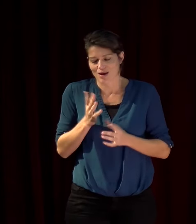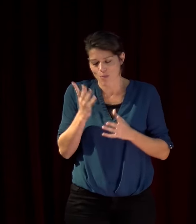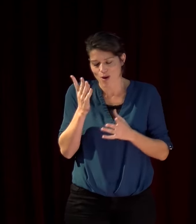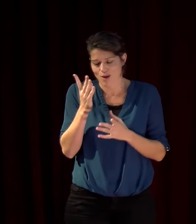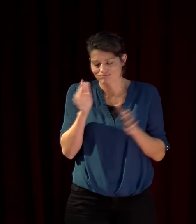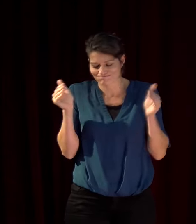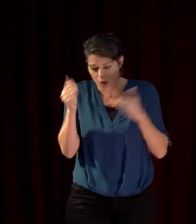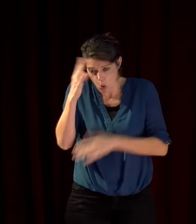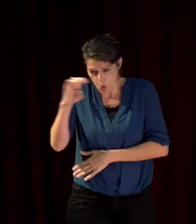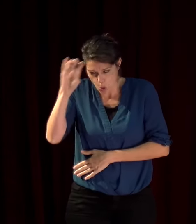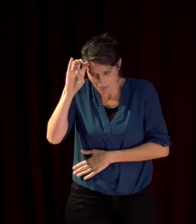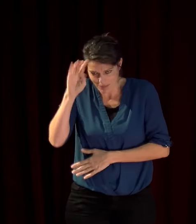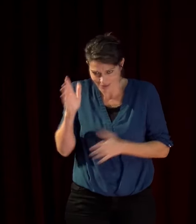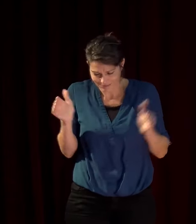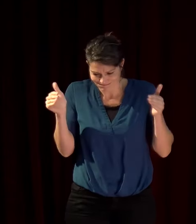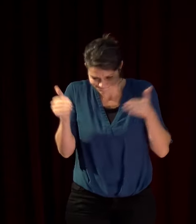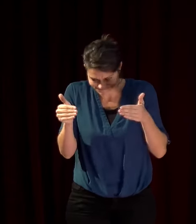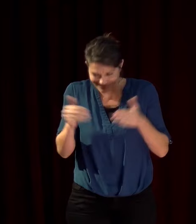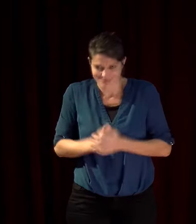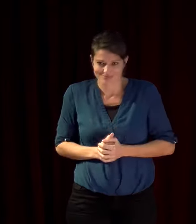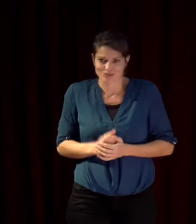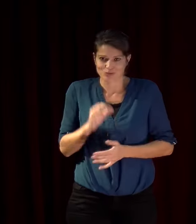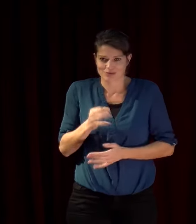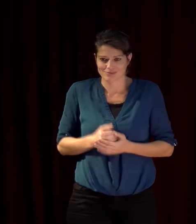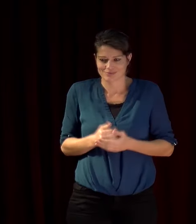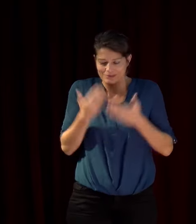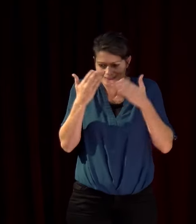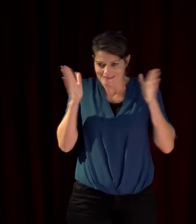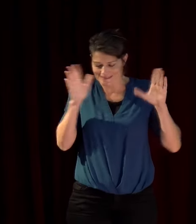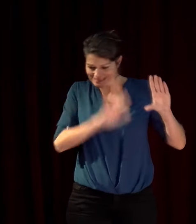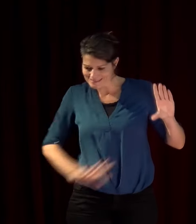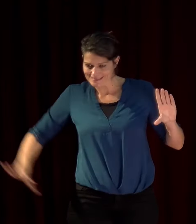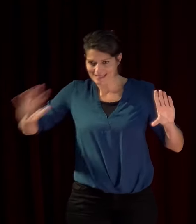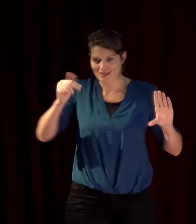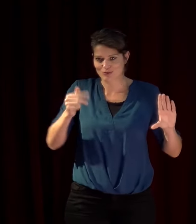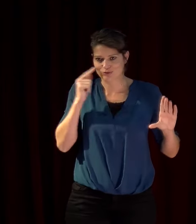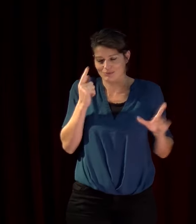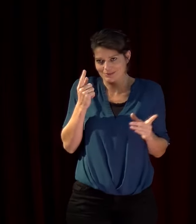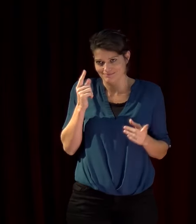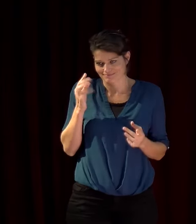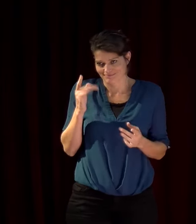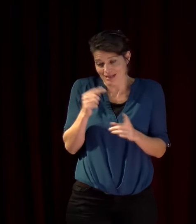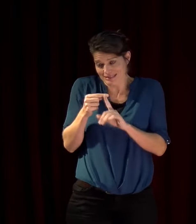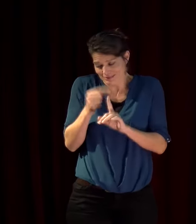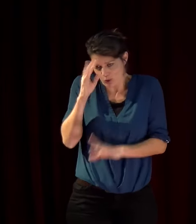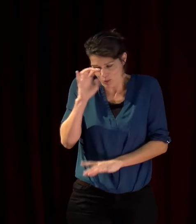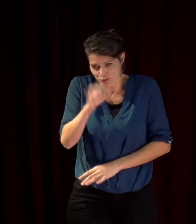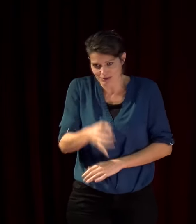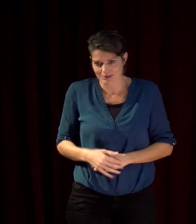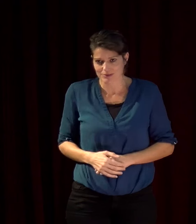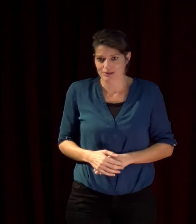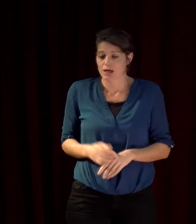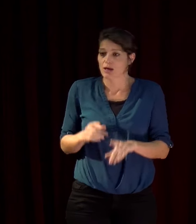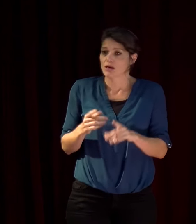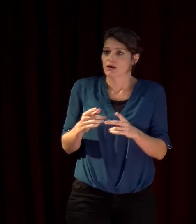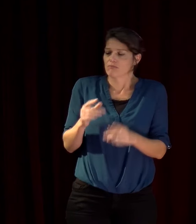'est évident d'accord non mais oui oui parce que là vous avez raison à vos entendre on a l'impression